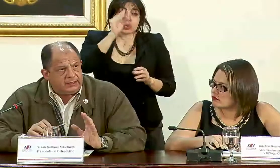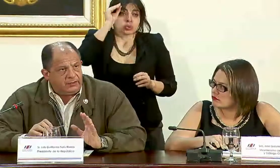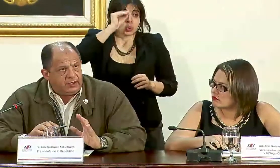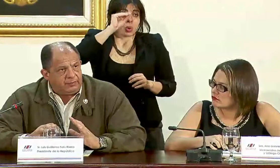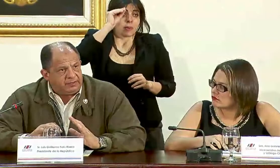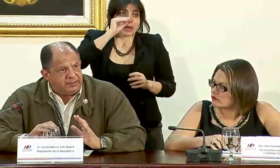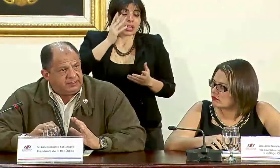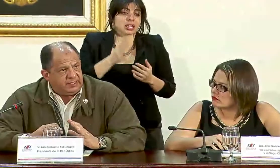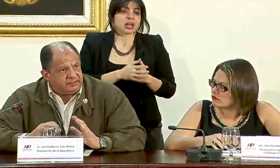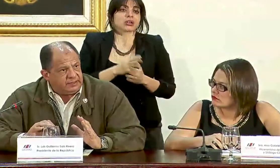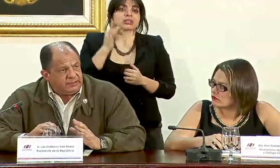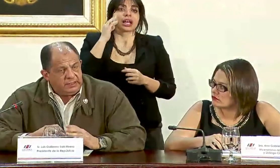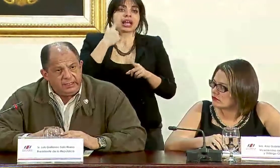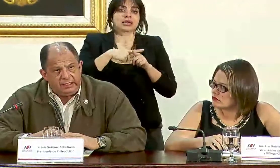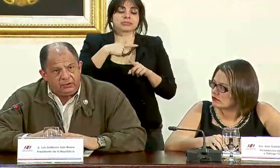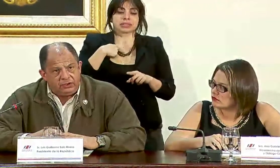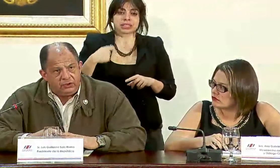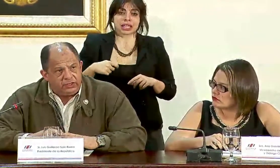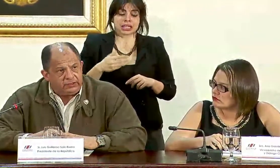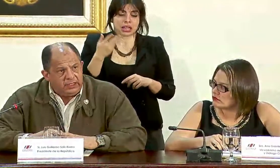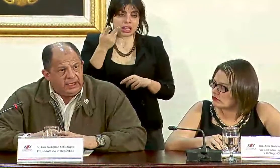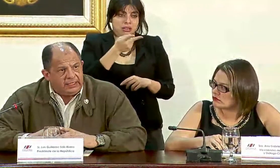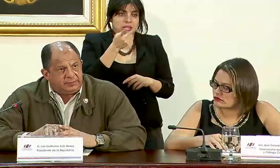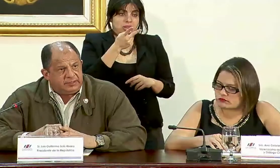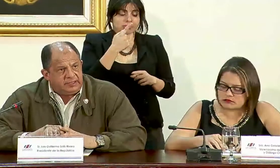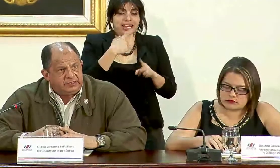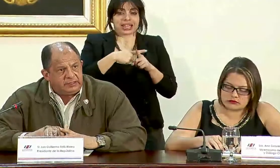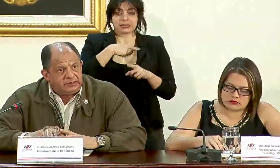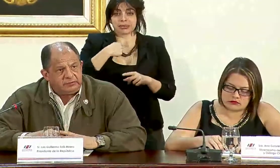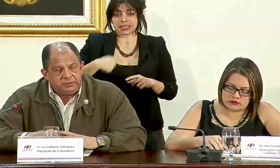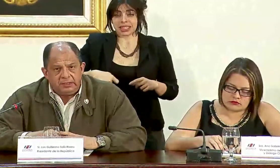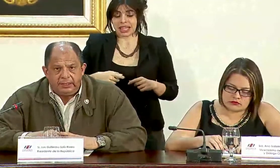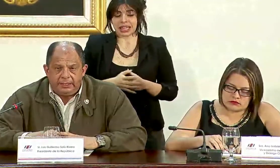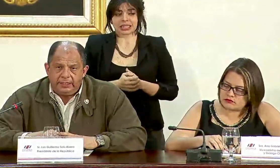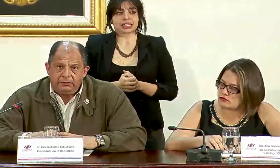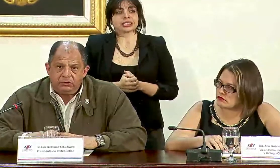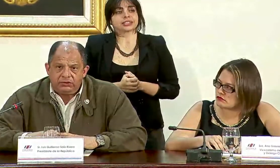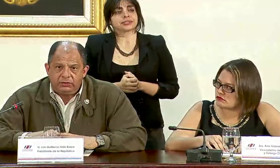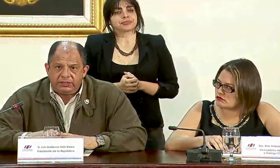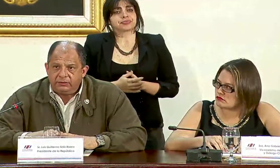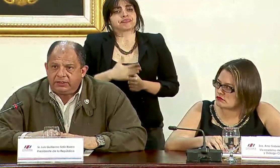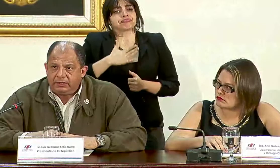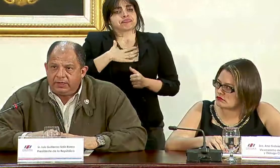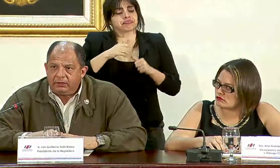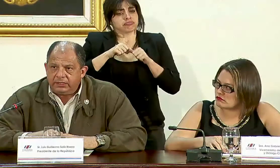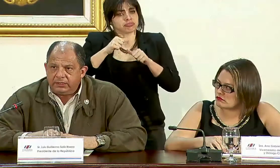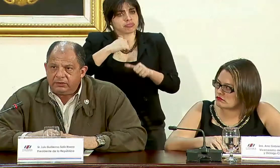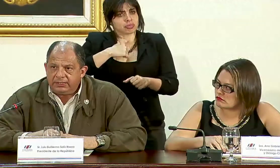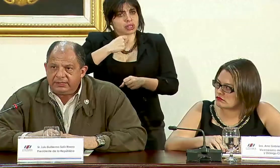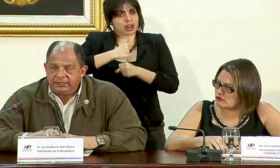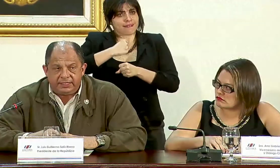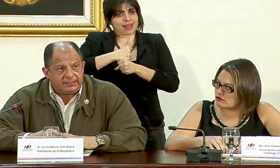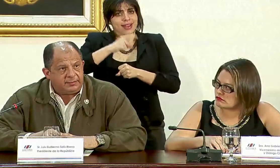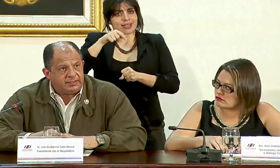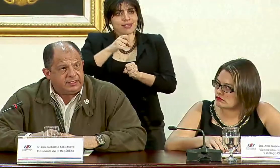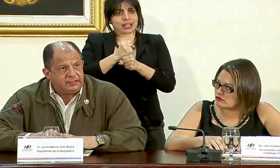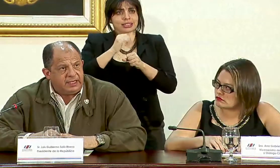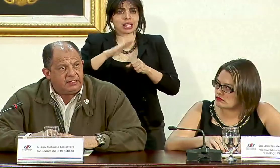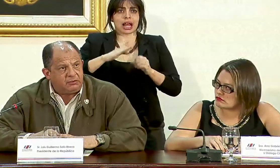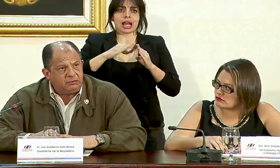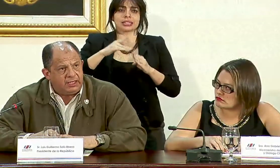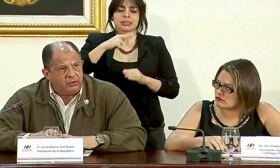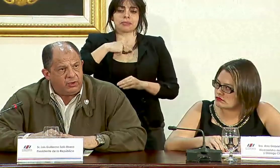de la señora expresidenta y de los señores expresidentes yo sigo haciendo el trabajo que tengo que hacer desde Casa